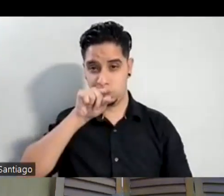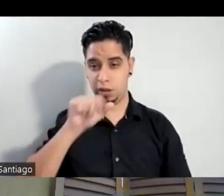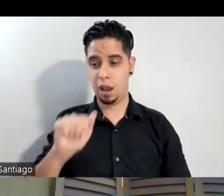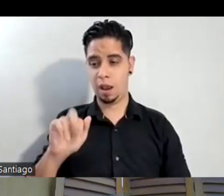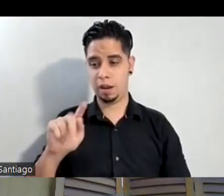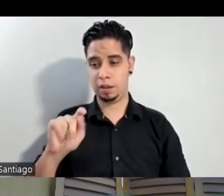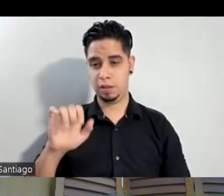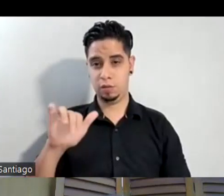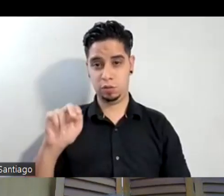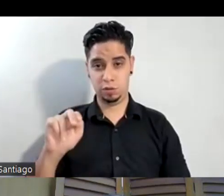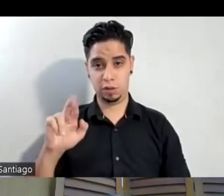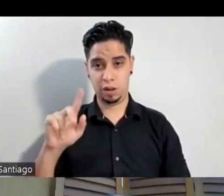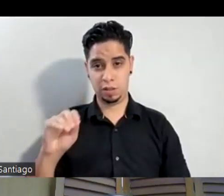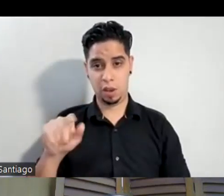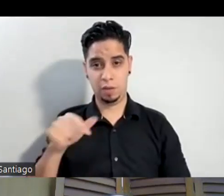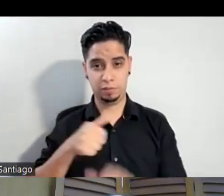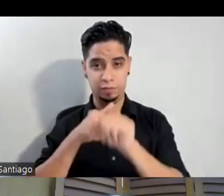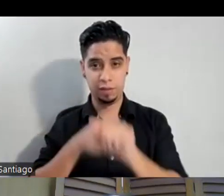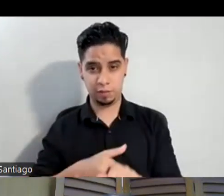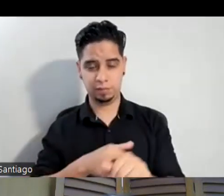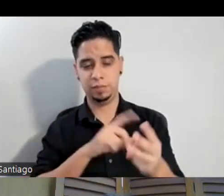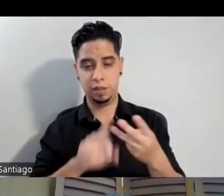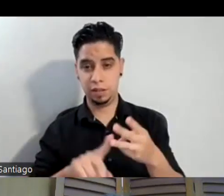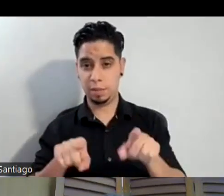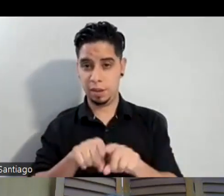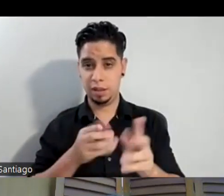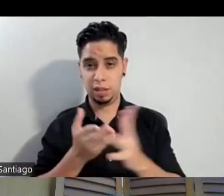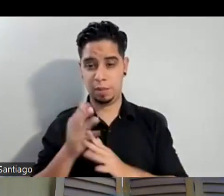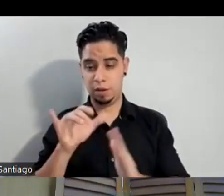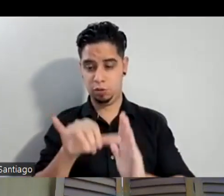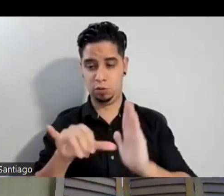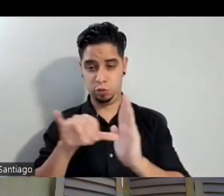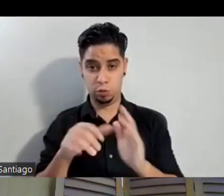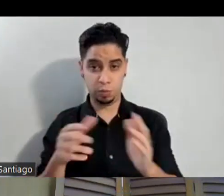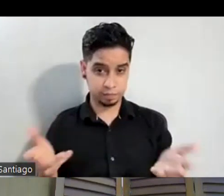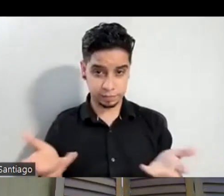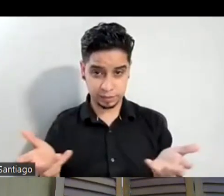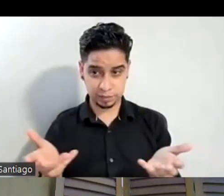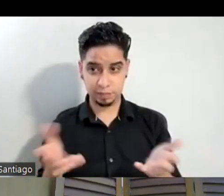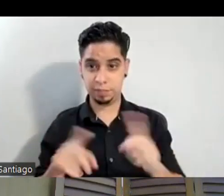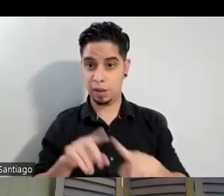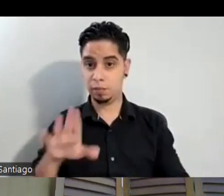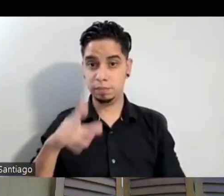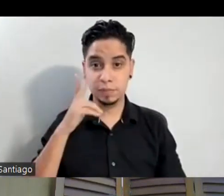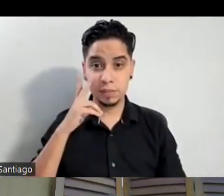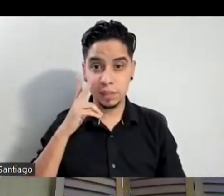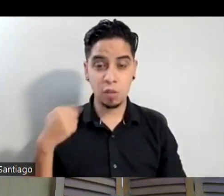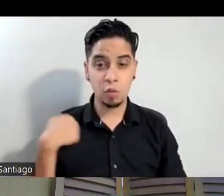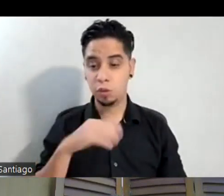Damele follow. Y también nos consiguen en YouTube aquí mismo, ¿verdad? Pero mira, en nuestro canal Artefusión y es bien